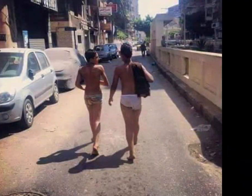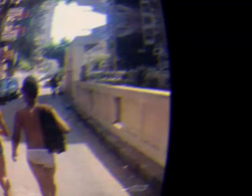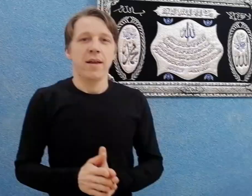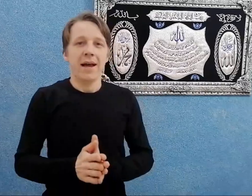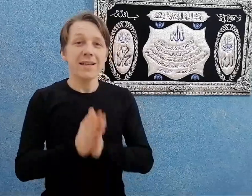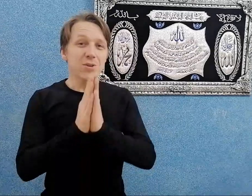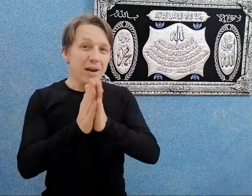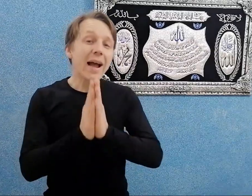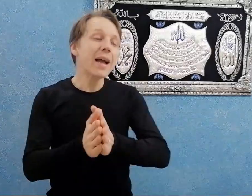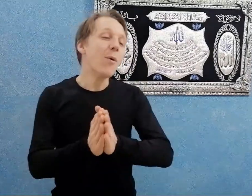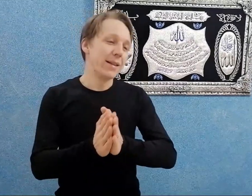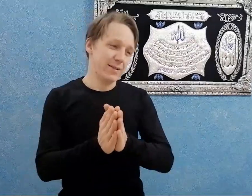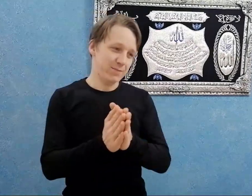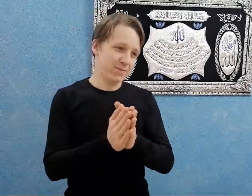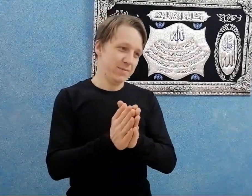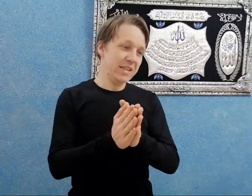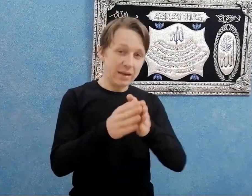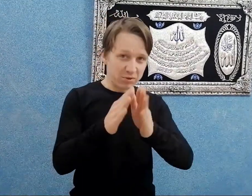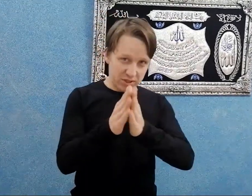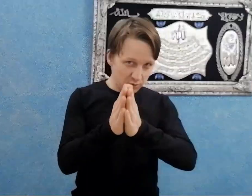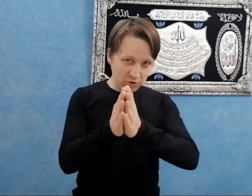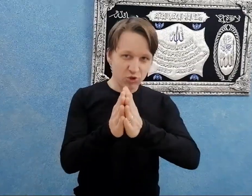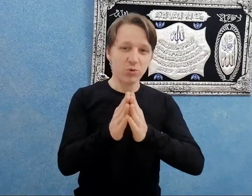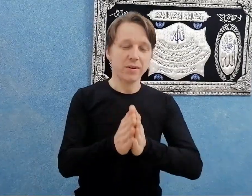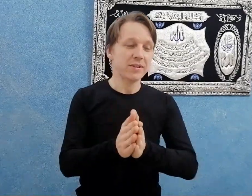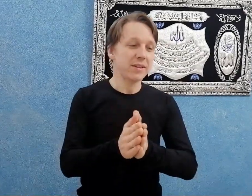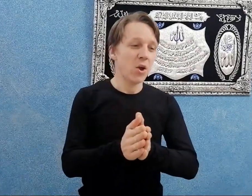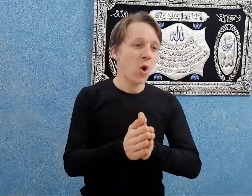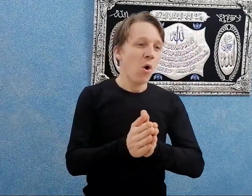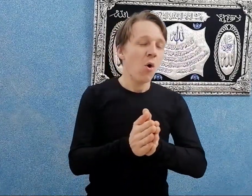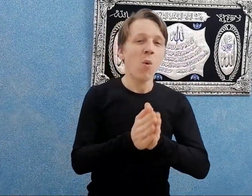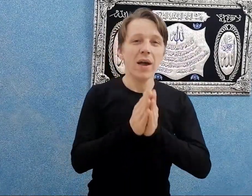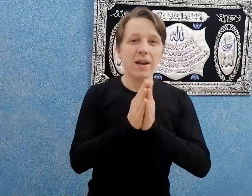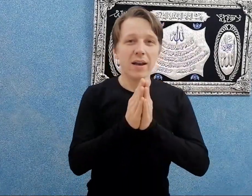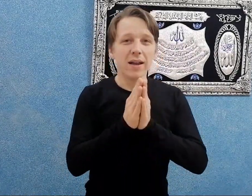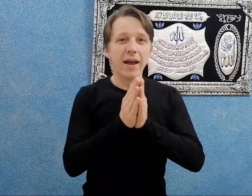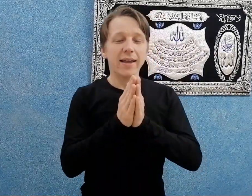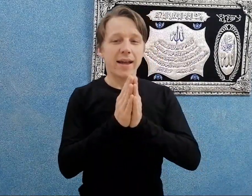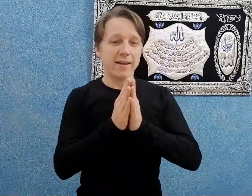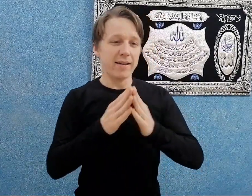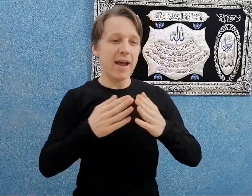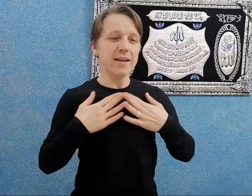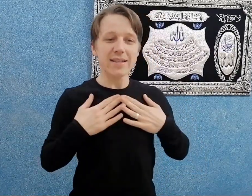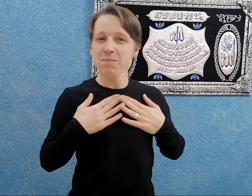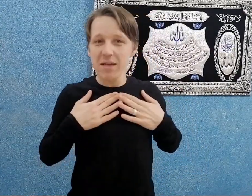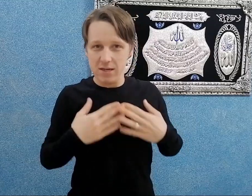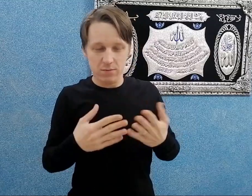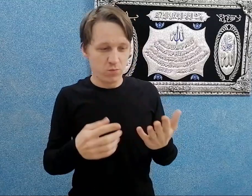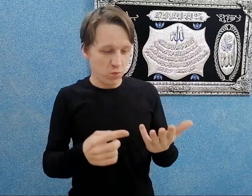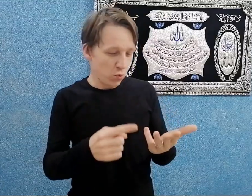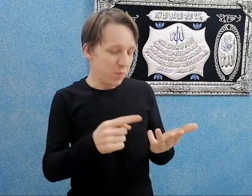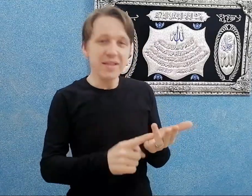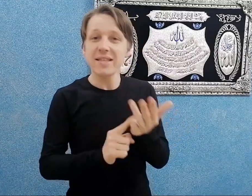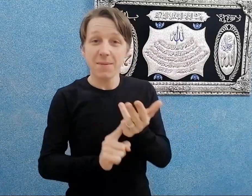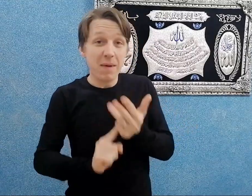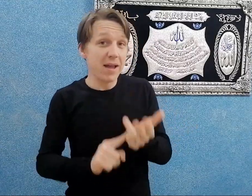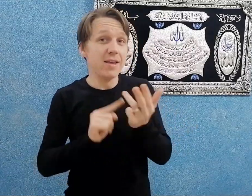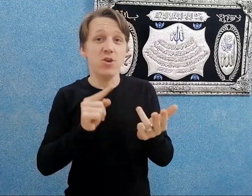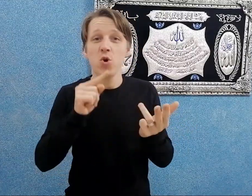انا عايز اقول لك حاجة واحدة. يا اللي بتتصور الصور دي. هو يعني انا زنبي ايه? وبنتي زنبها ايه?